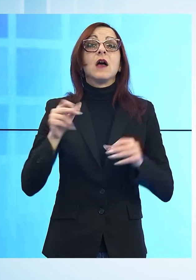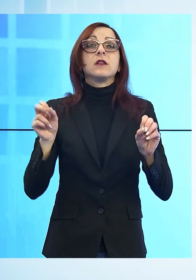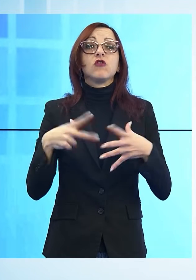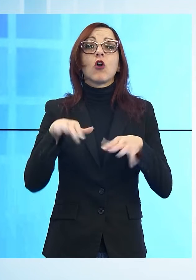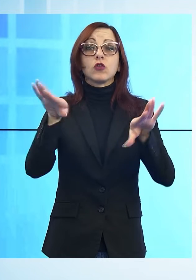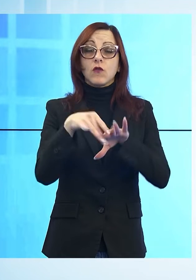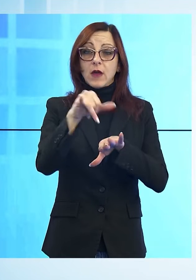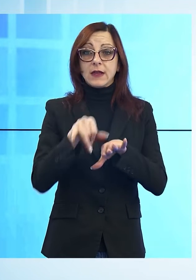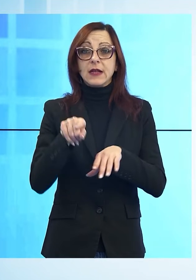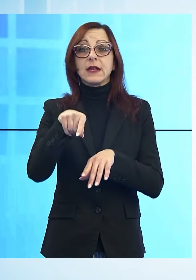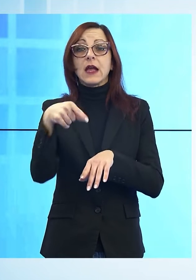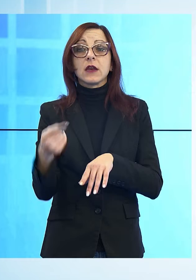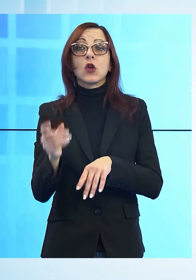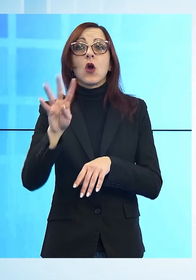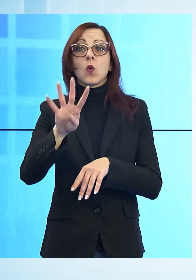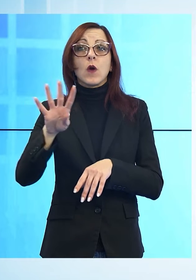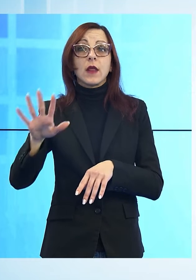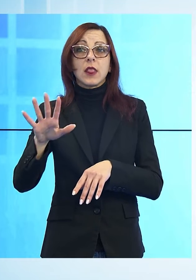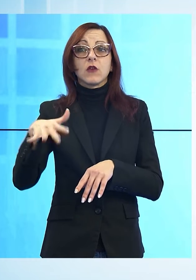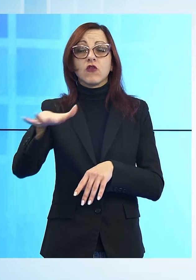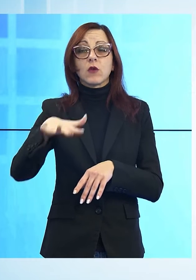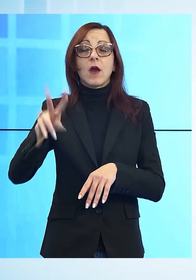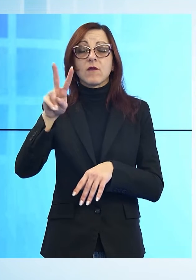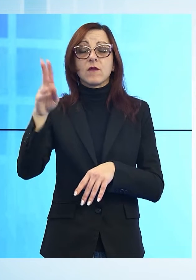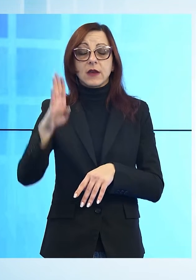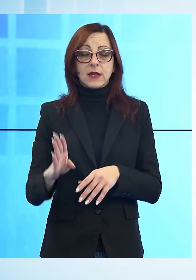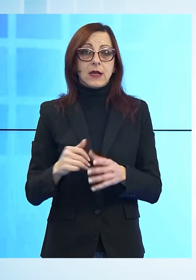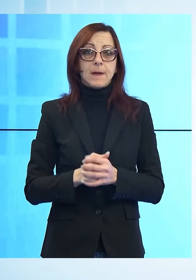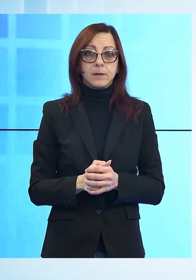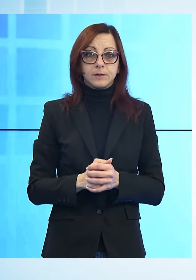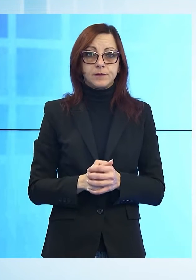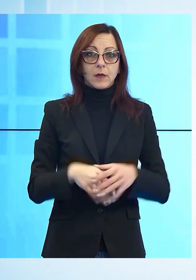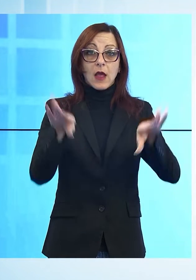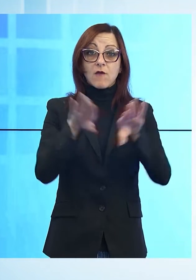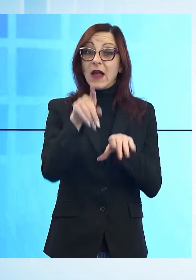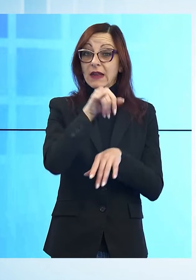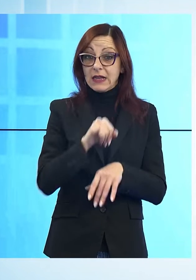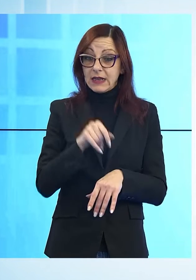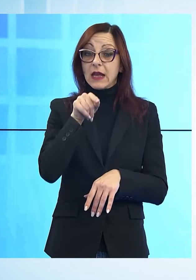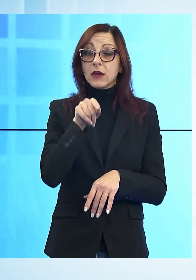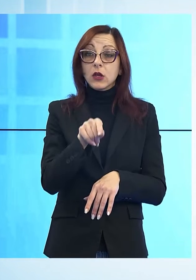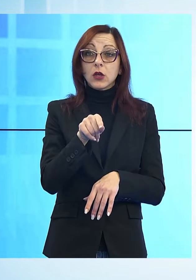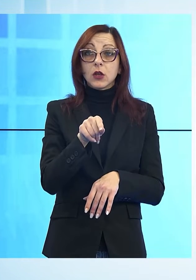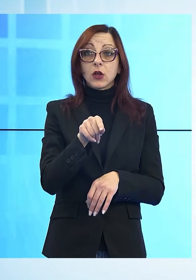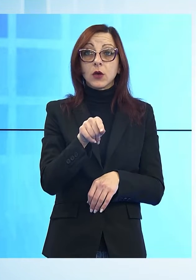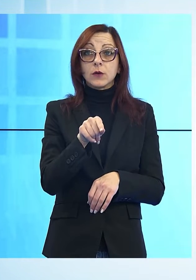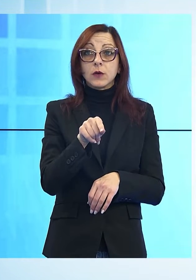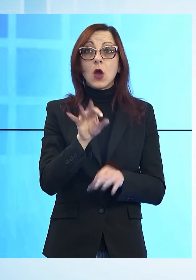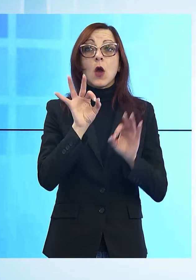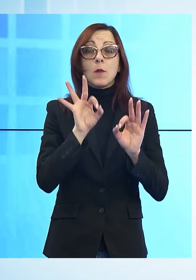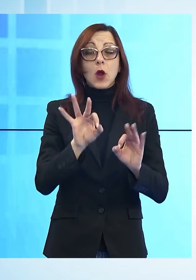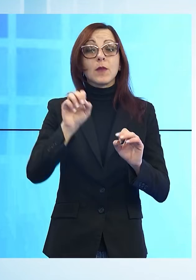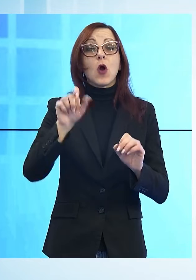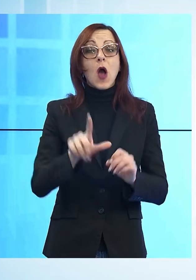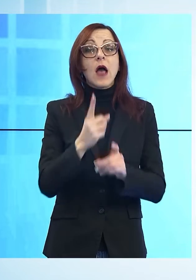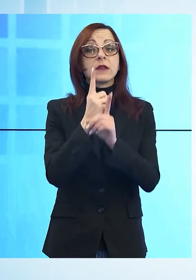45 in Versilia. Per quanto riguarda la Valle del Serchio è stato deciso di